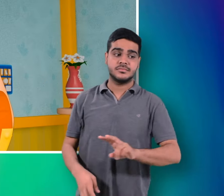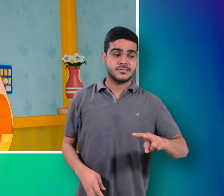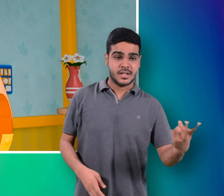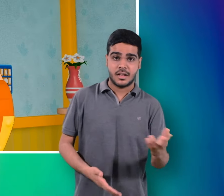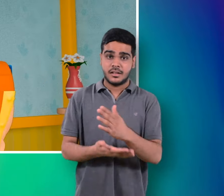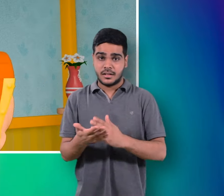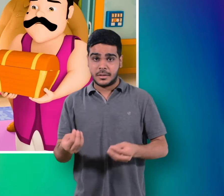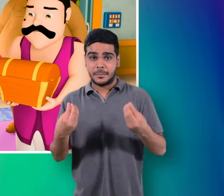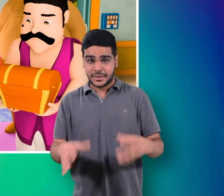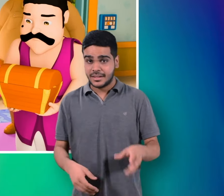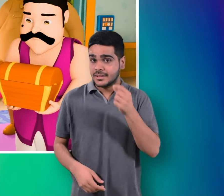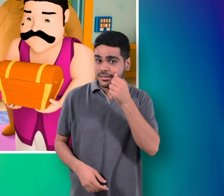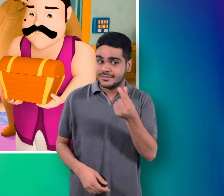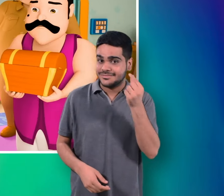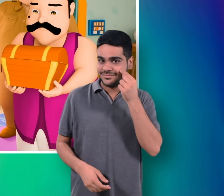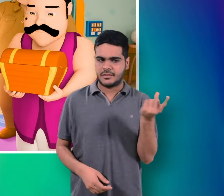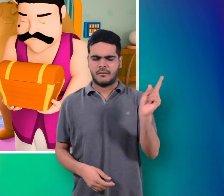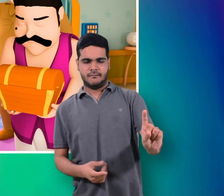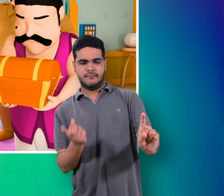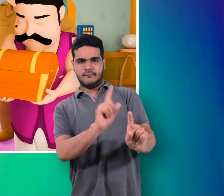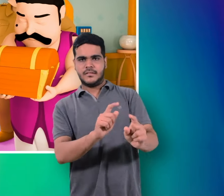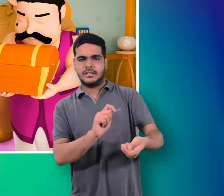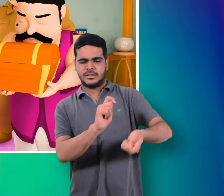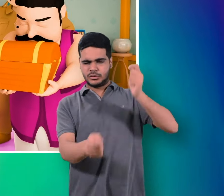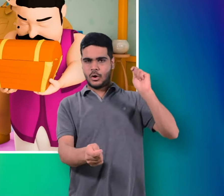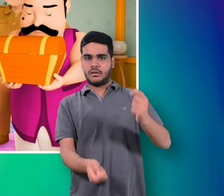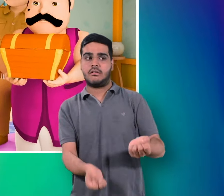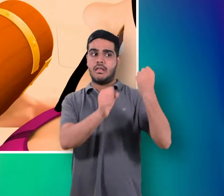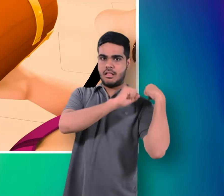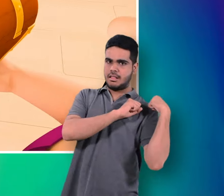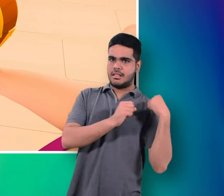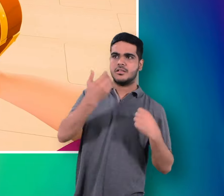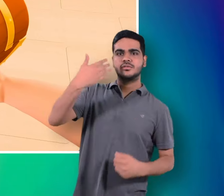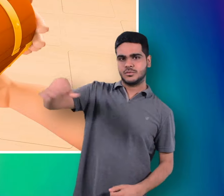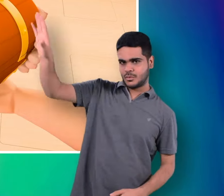बाकी जो बचा था काले चोर ले गए